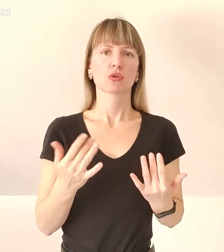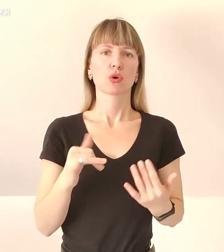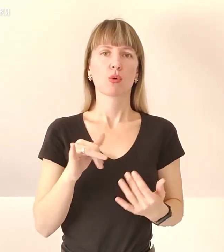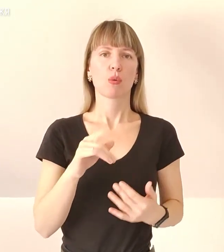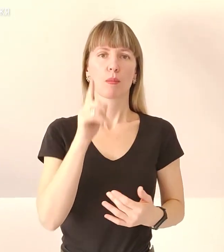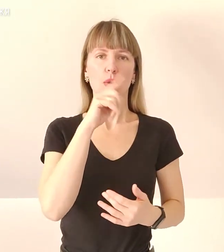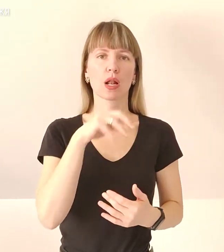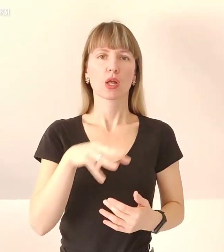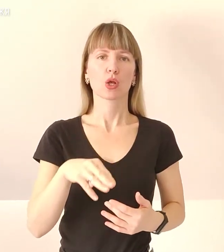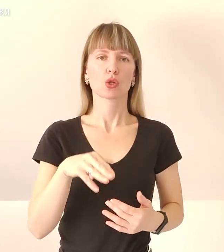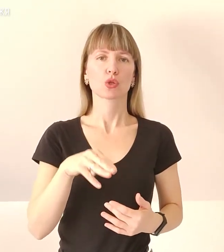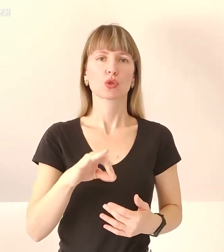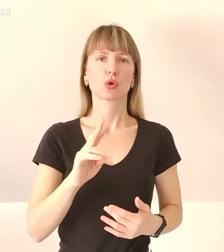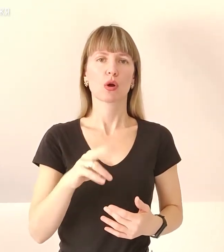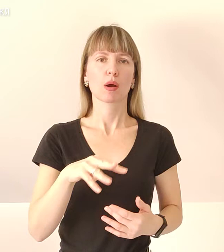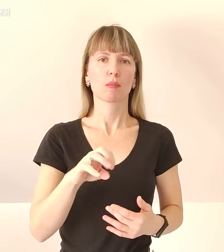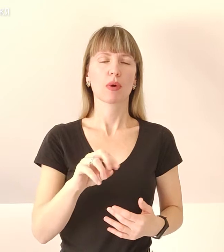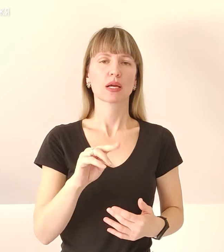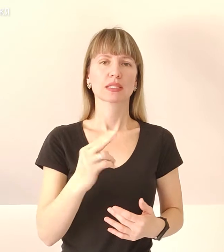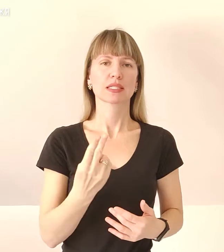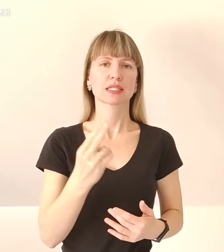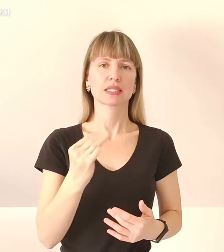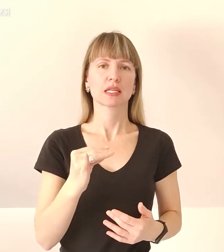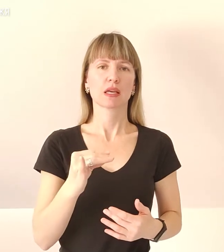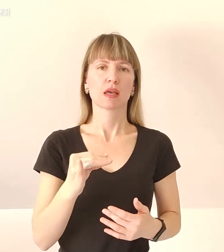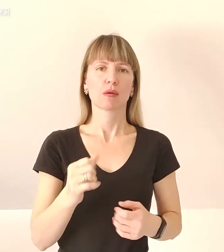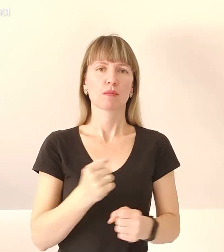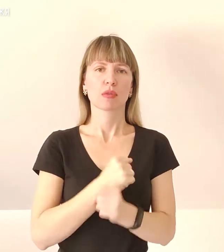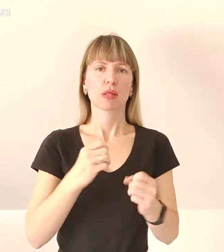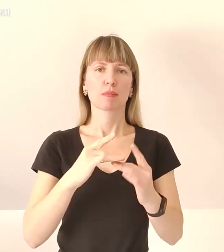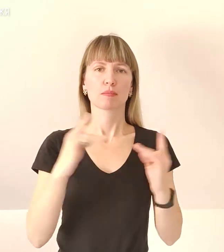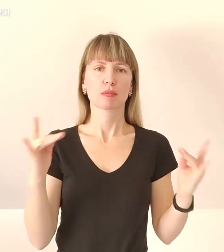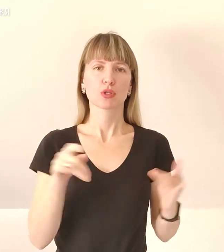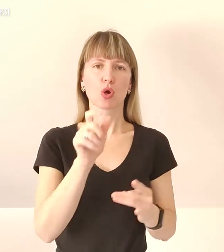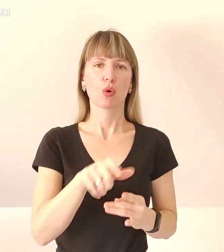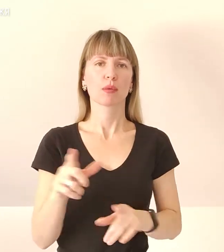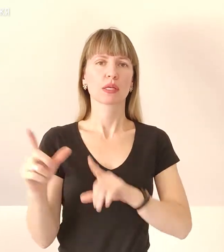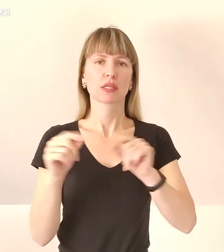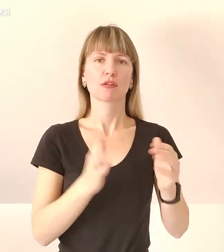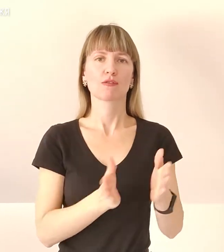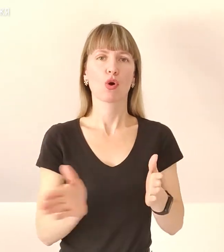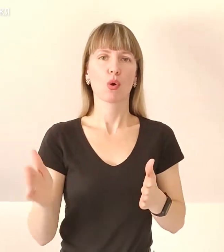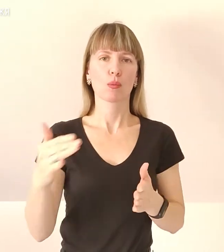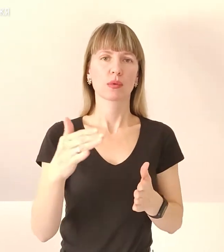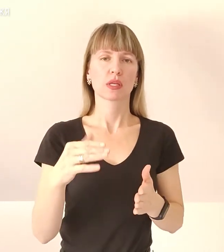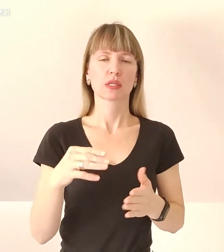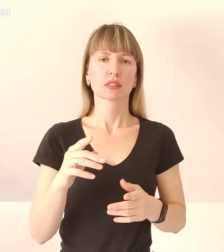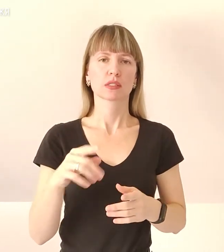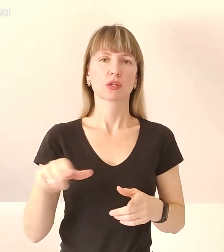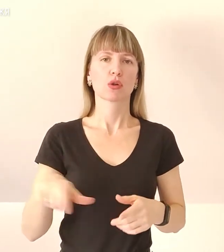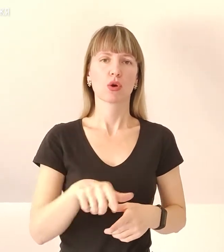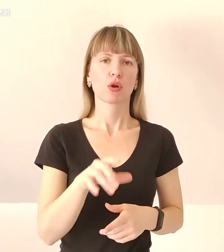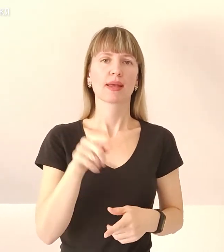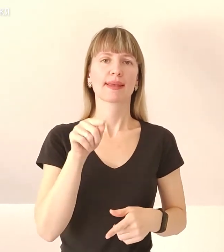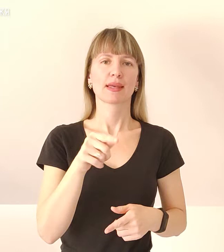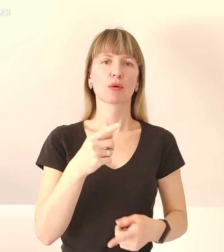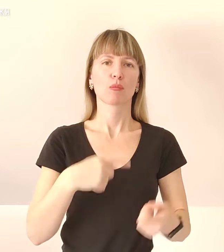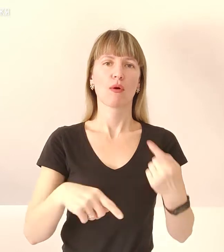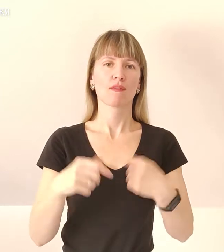Токмальці підірвано міст, громадяни цих населених пунктів їдуть в об'їзд трасою, але їх повертають. Це була